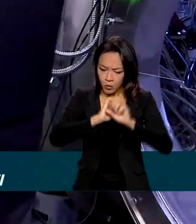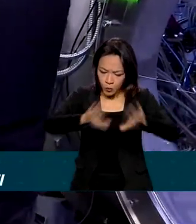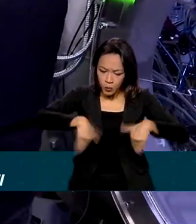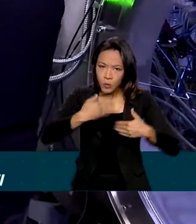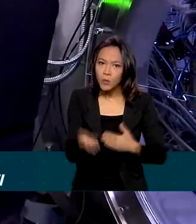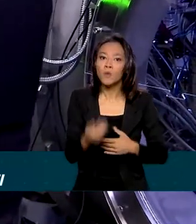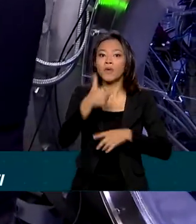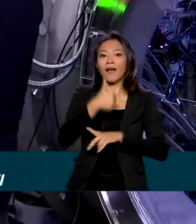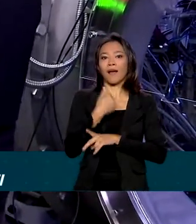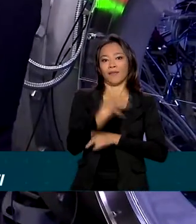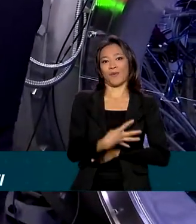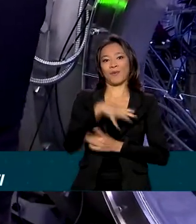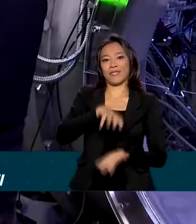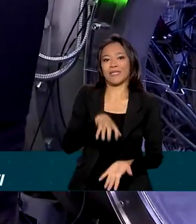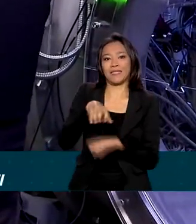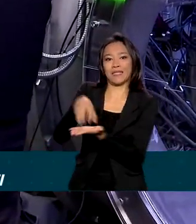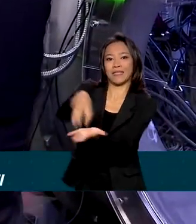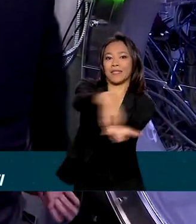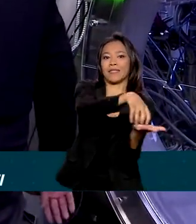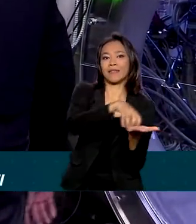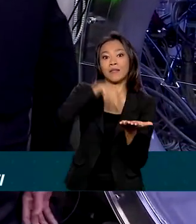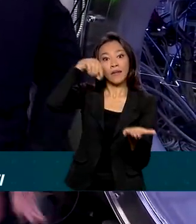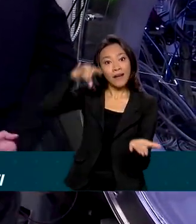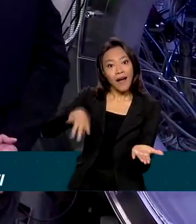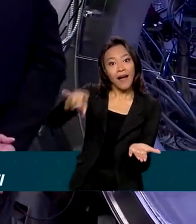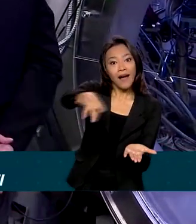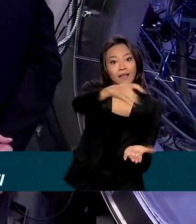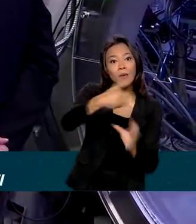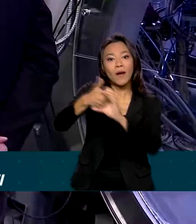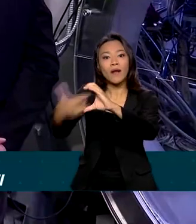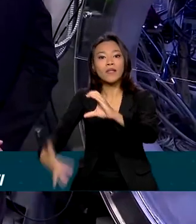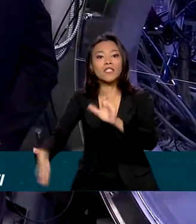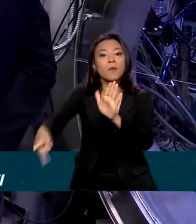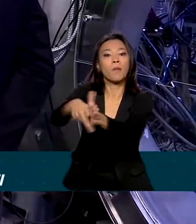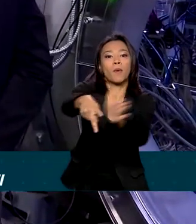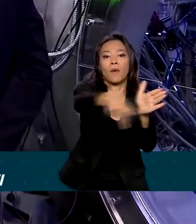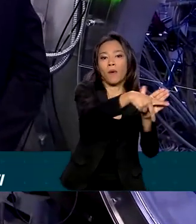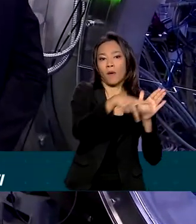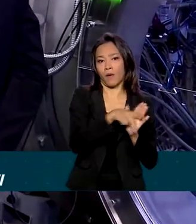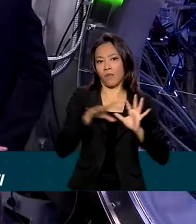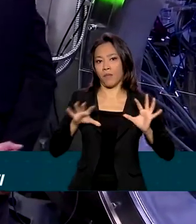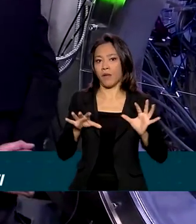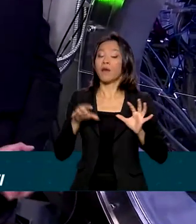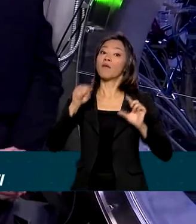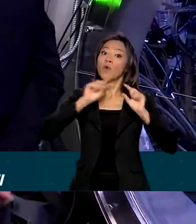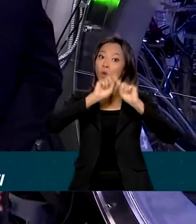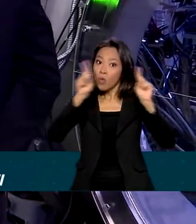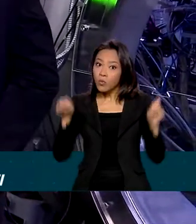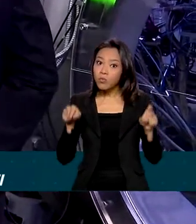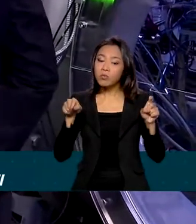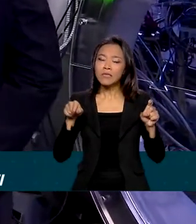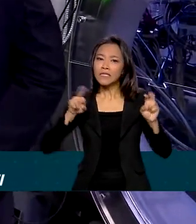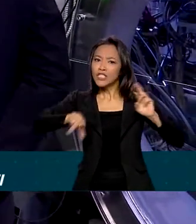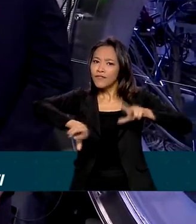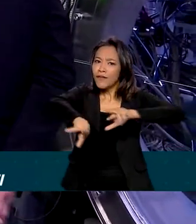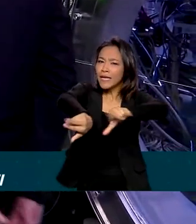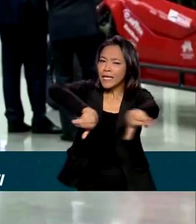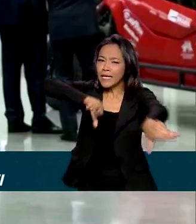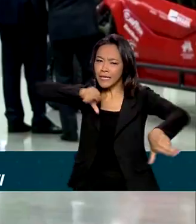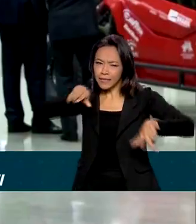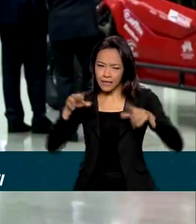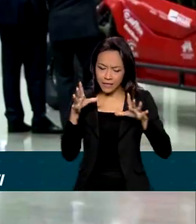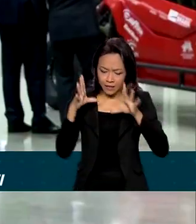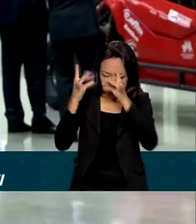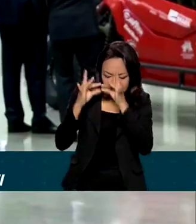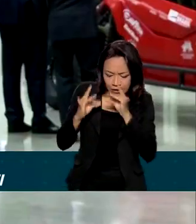serão 14. Cada uma delas com características específicas voltadas a análises de diferentes materiais.